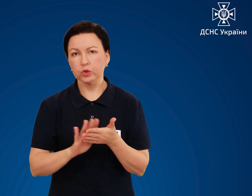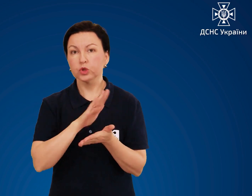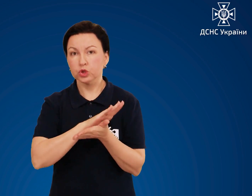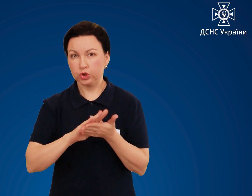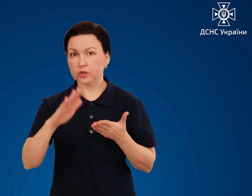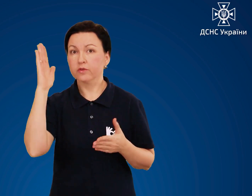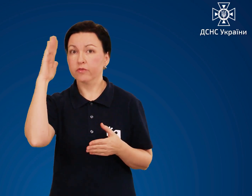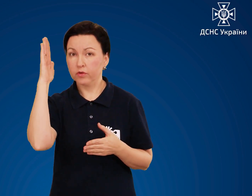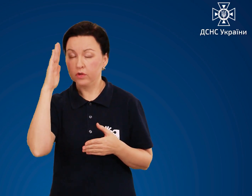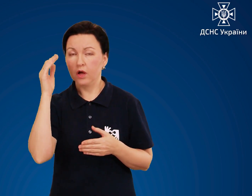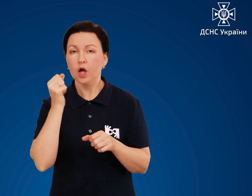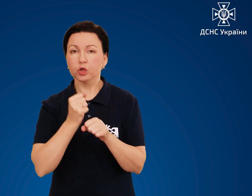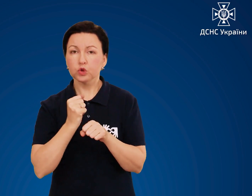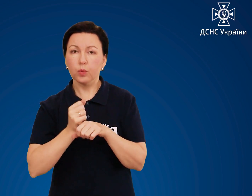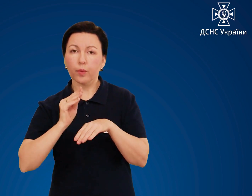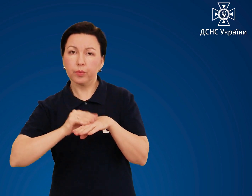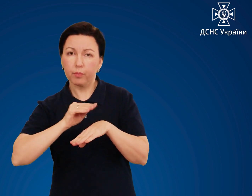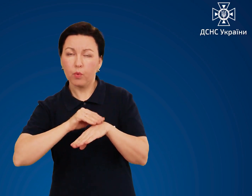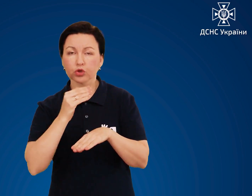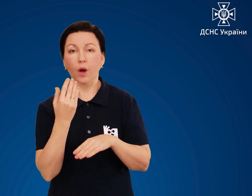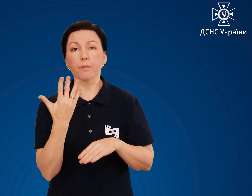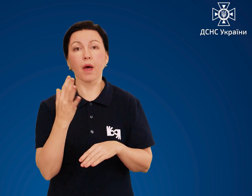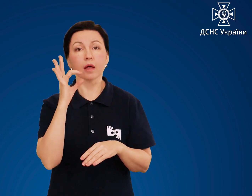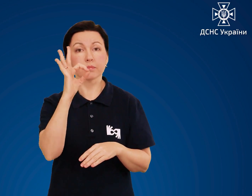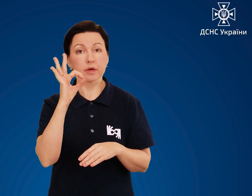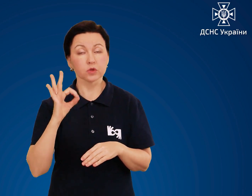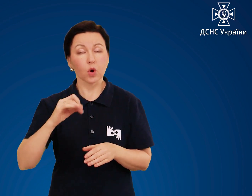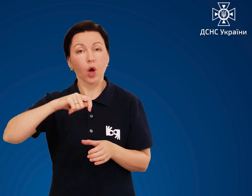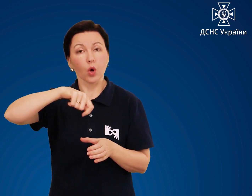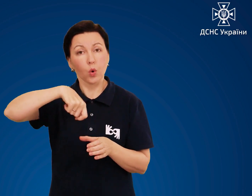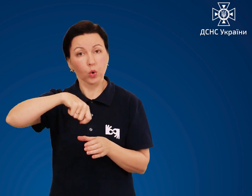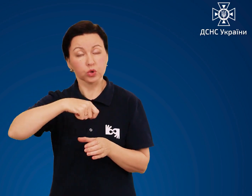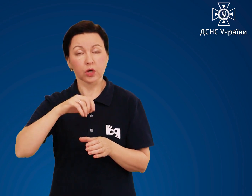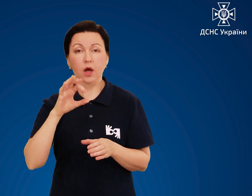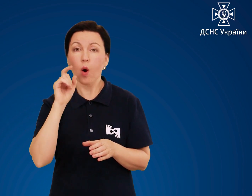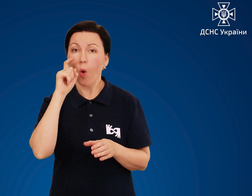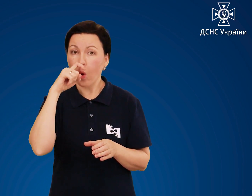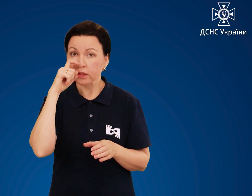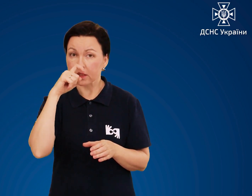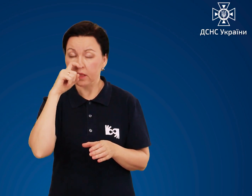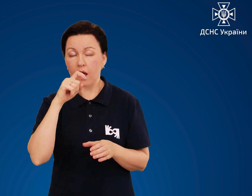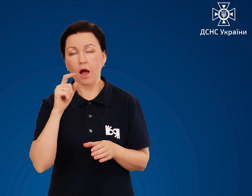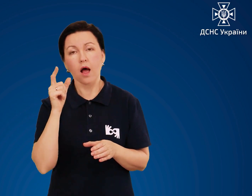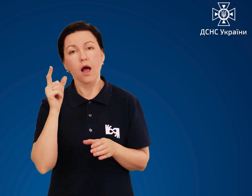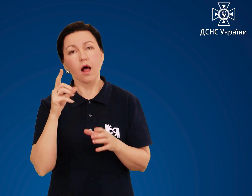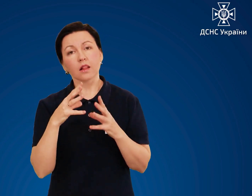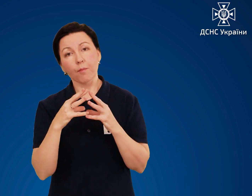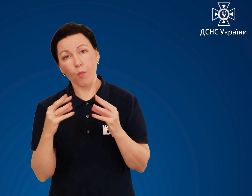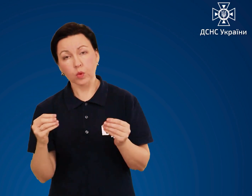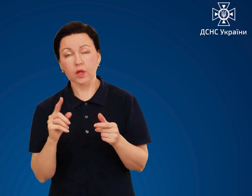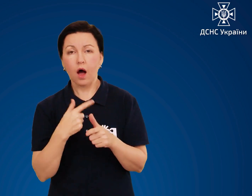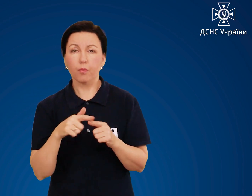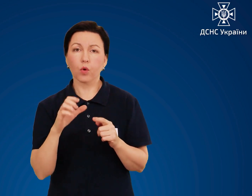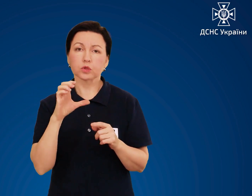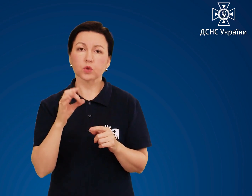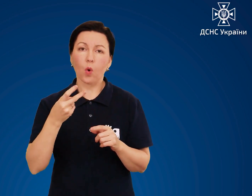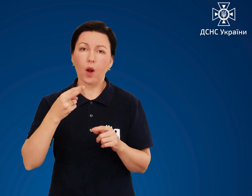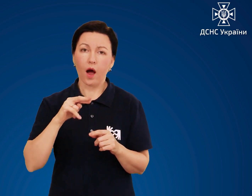чистою водою Зробіть перемочки з 5% розчину оцтової, лимонної або